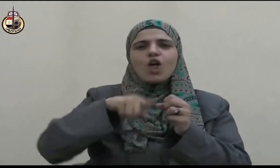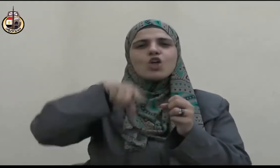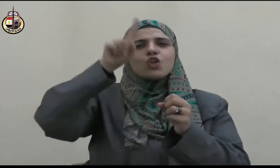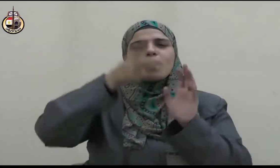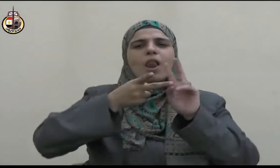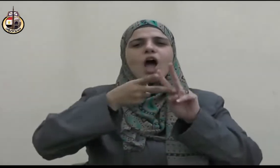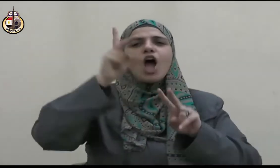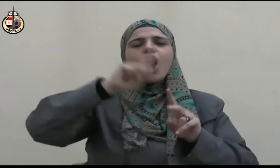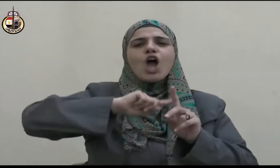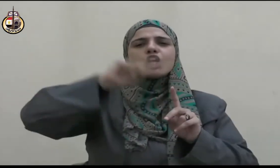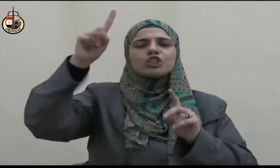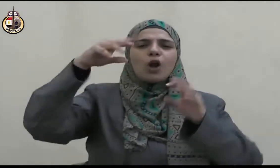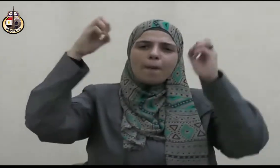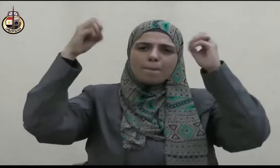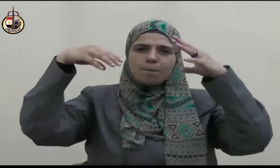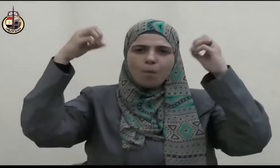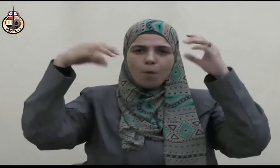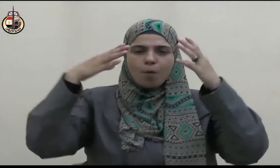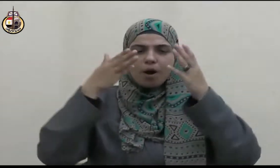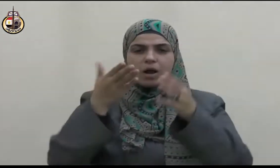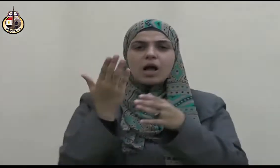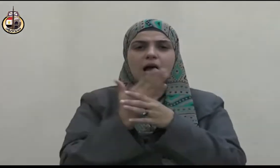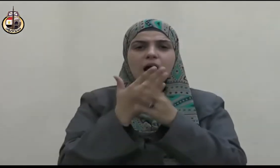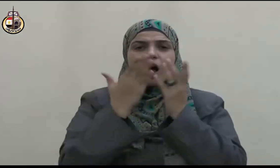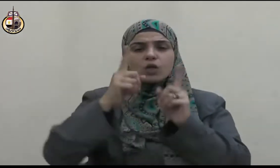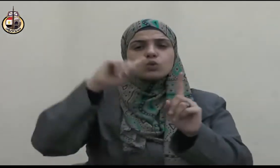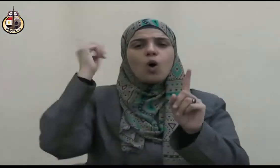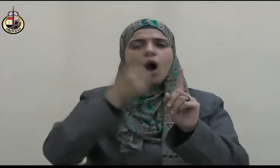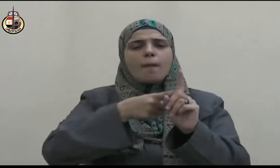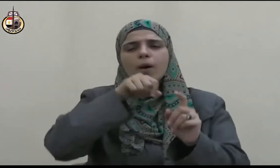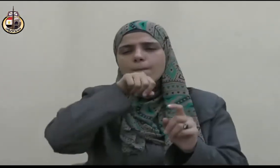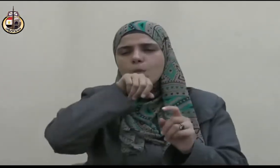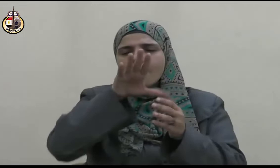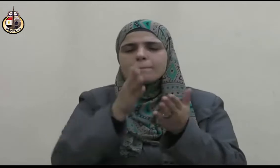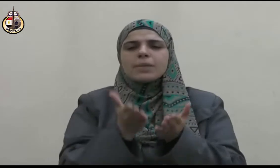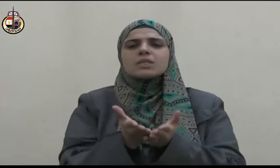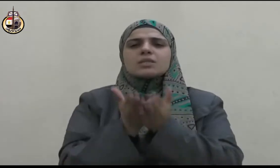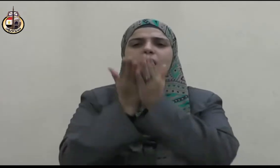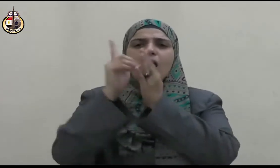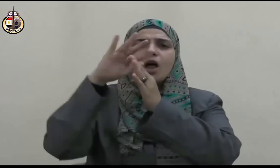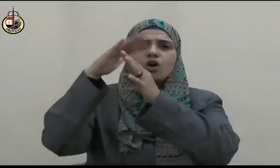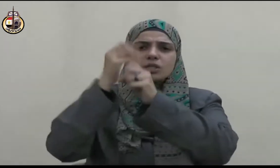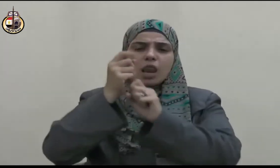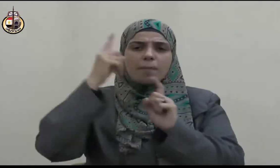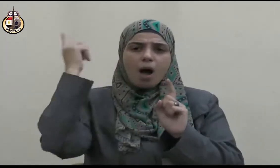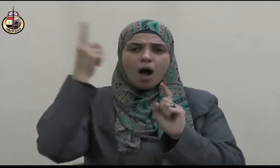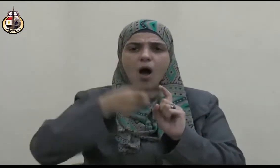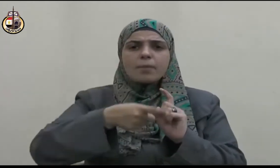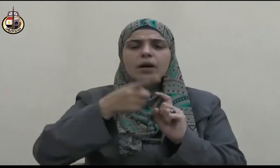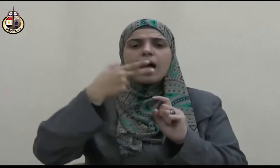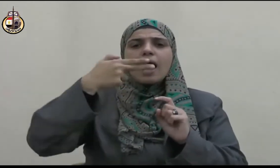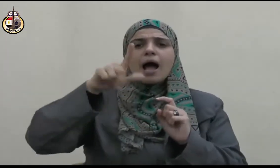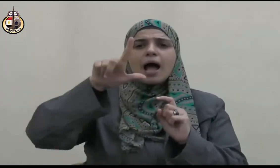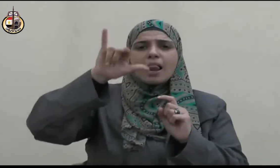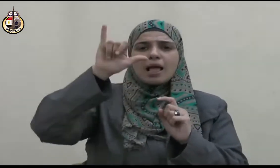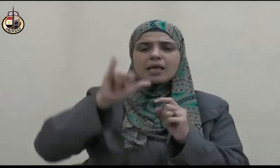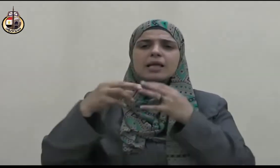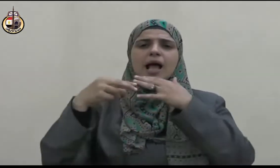وآذوه وآذوا أصحابه رضوان الله عليهم وأخذوا منهم كل ما